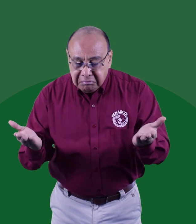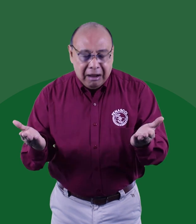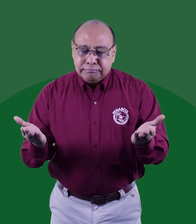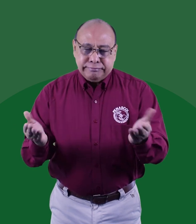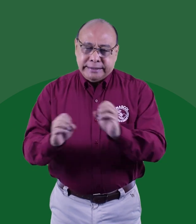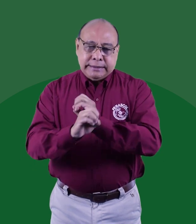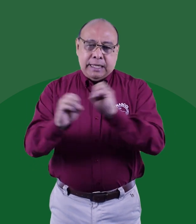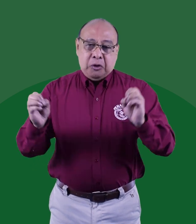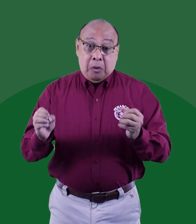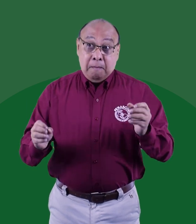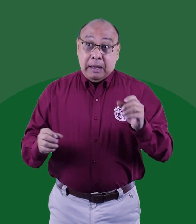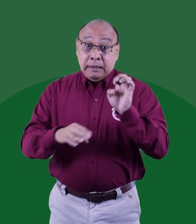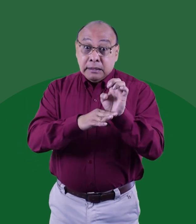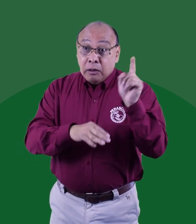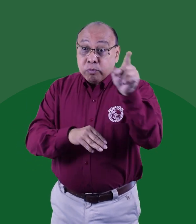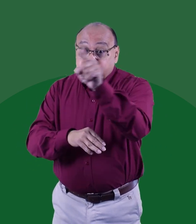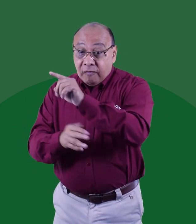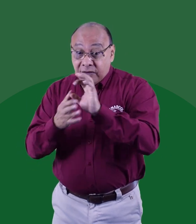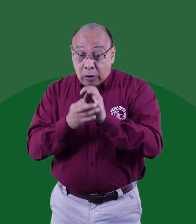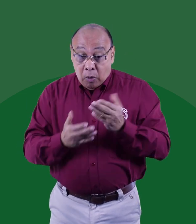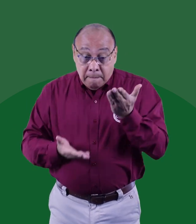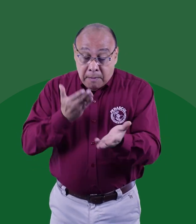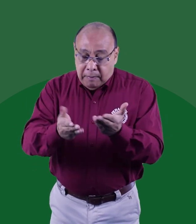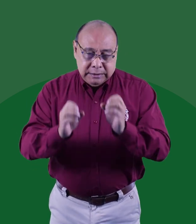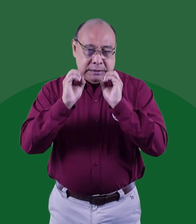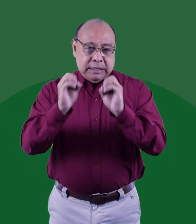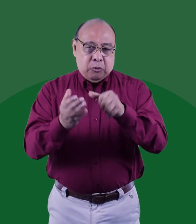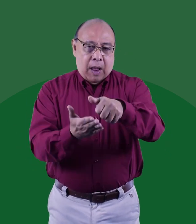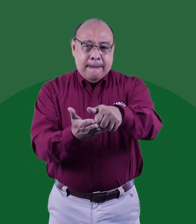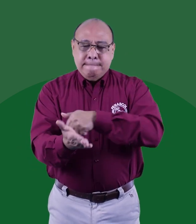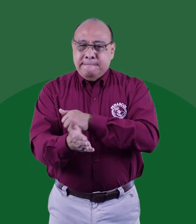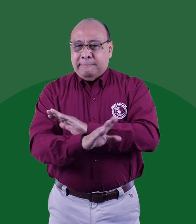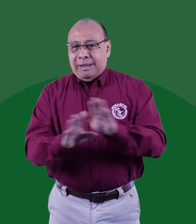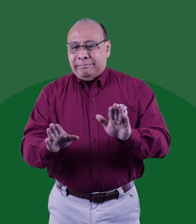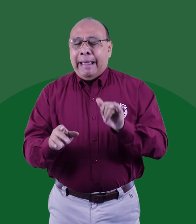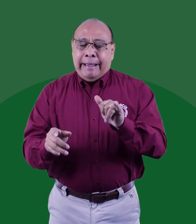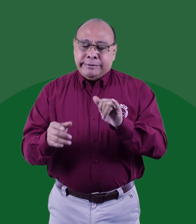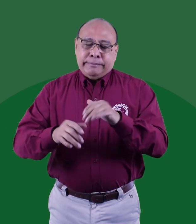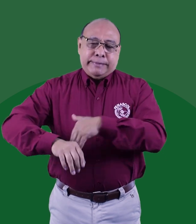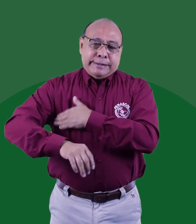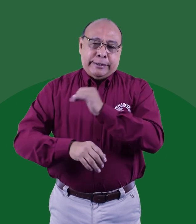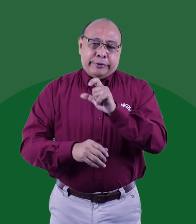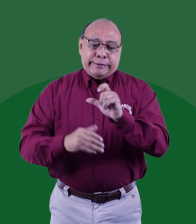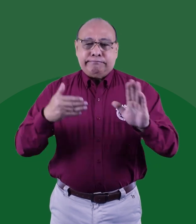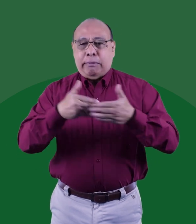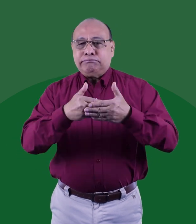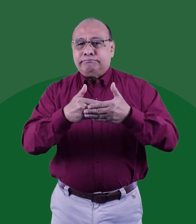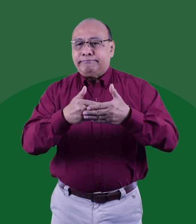y quedó desierto del proyecto de licitación. Desde el ministerio quedó bajo